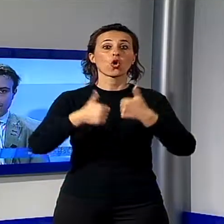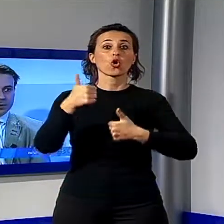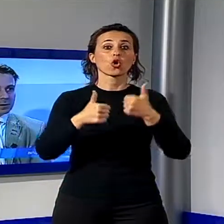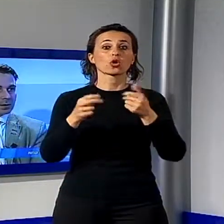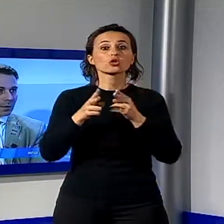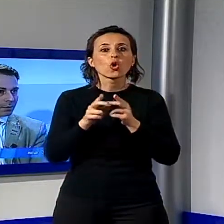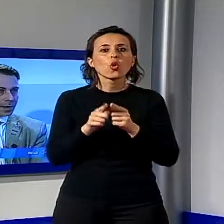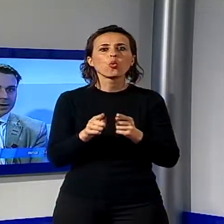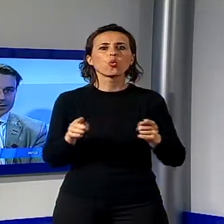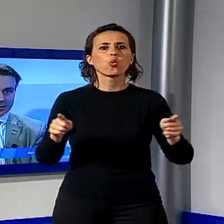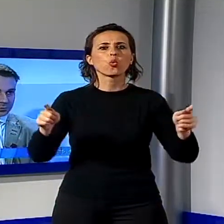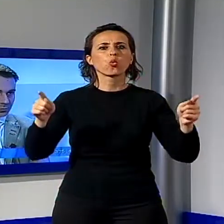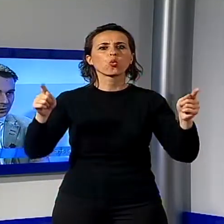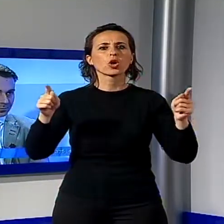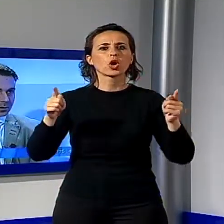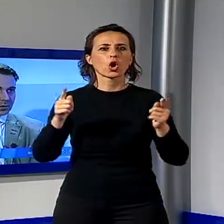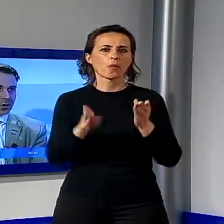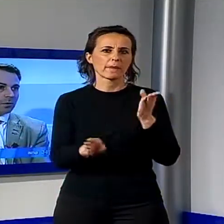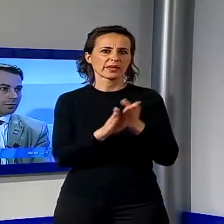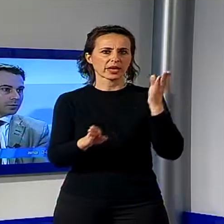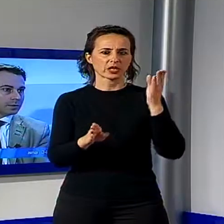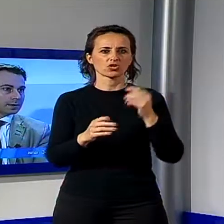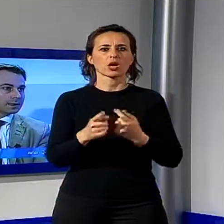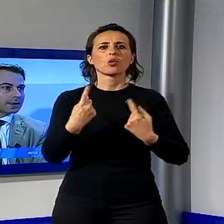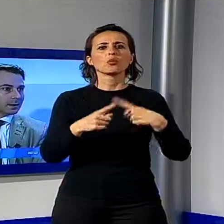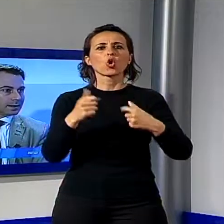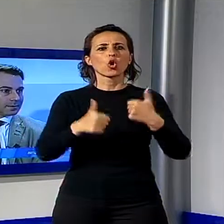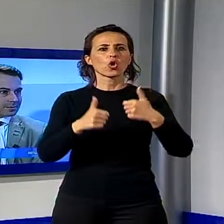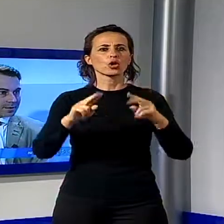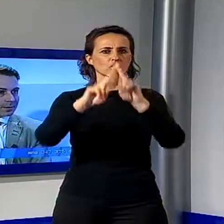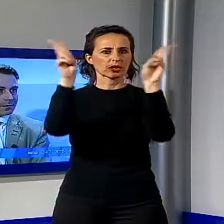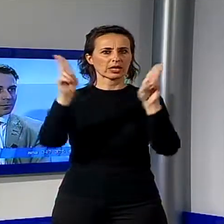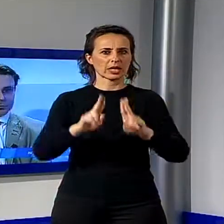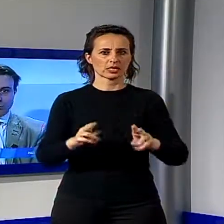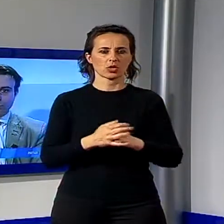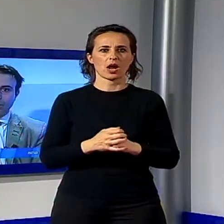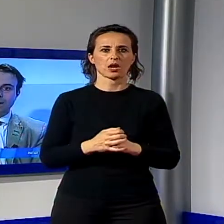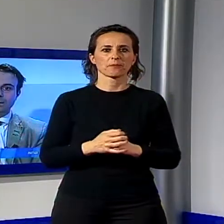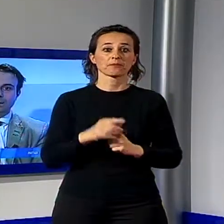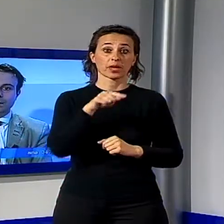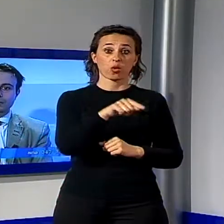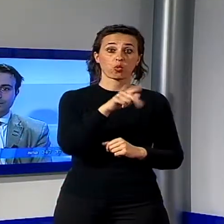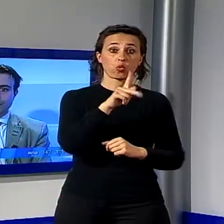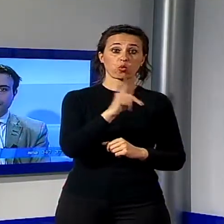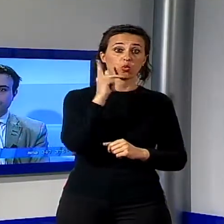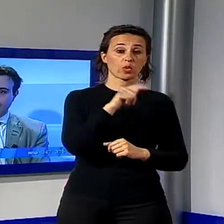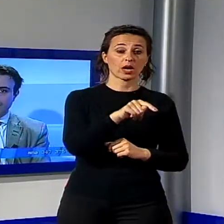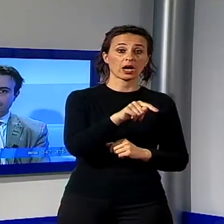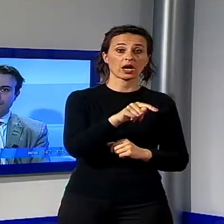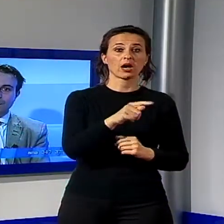europei internazionali. A Lucca i protagonisti saranno Jeremy Irons, Terry Gilliam, Alfonso Cuaron, ma non